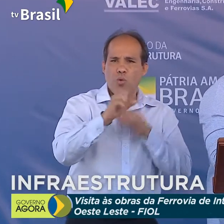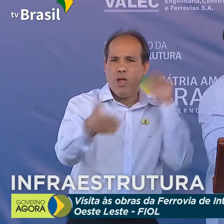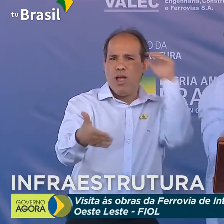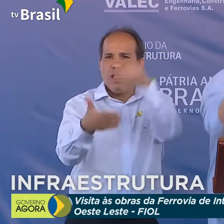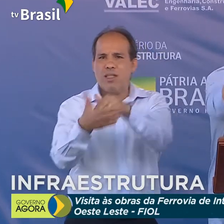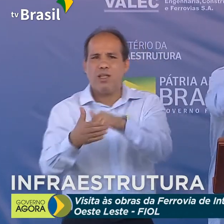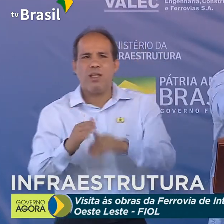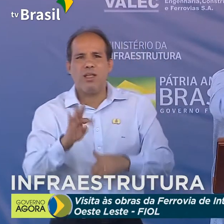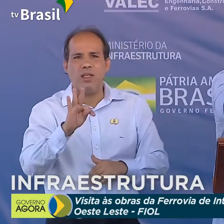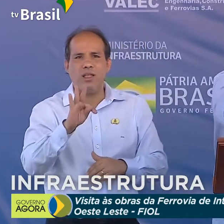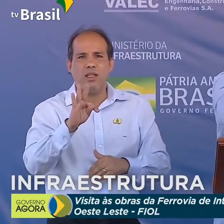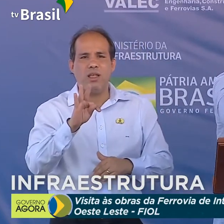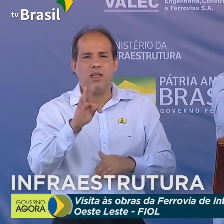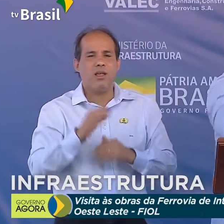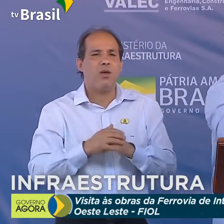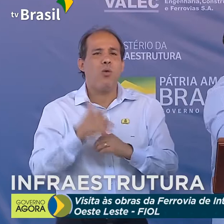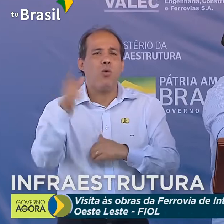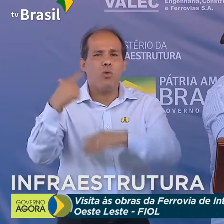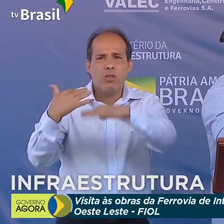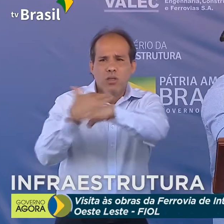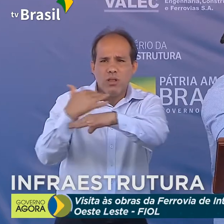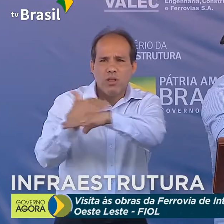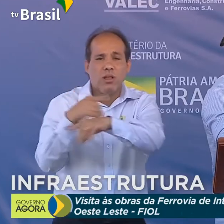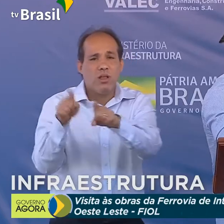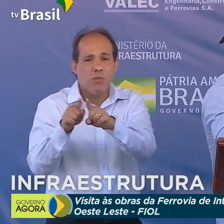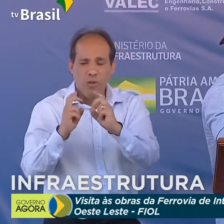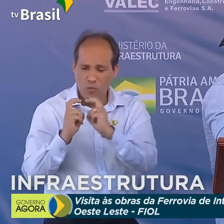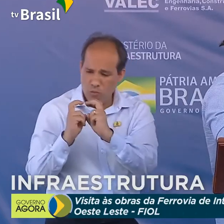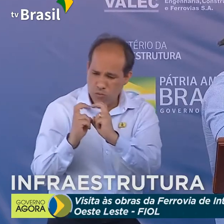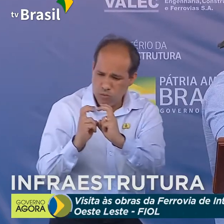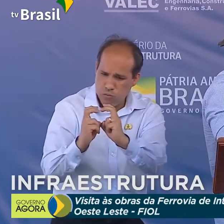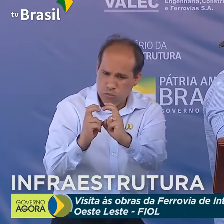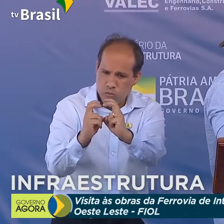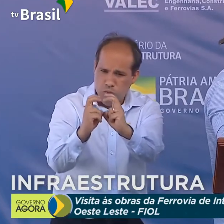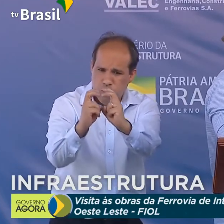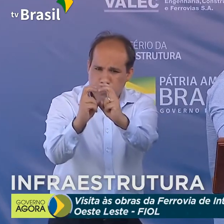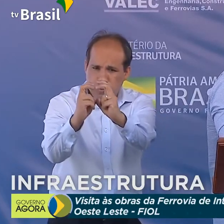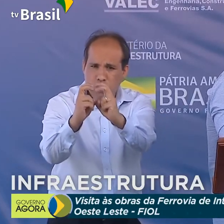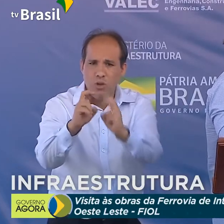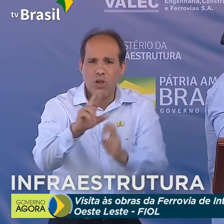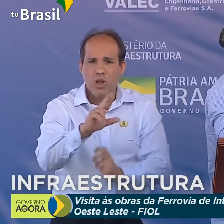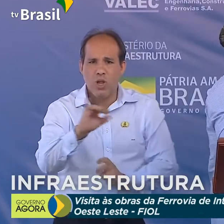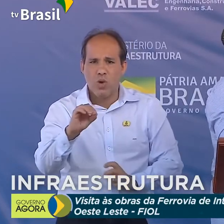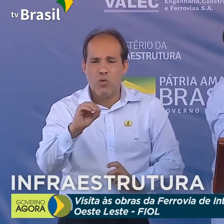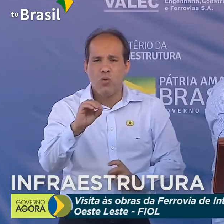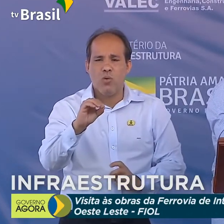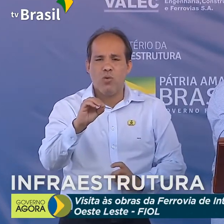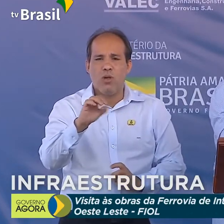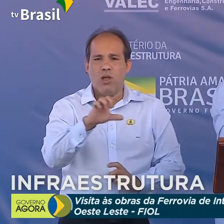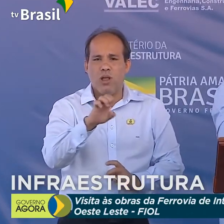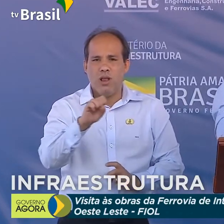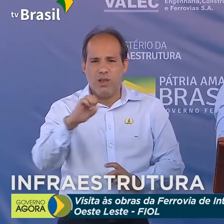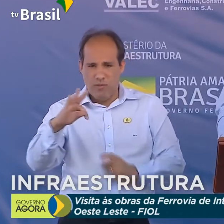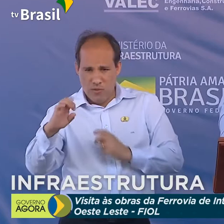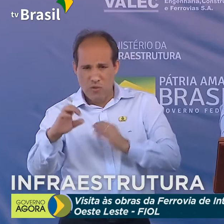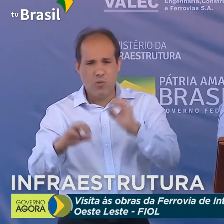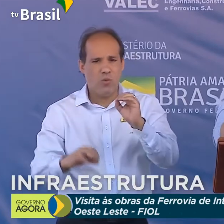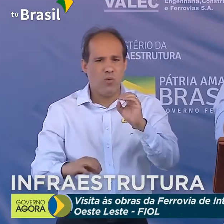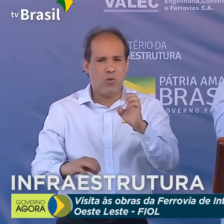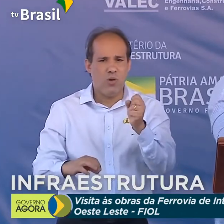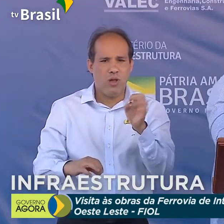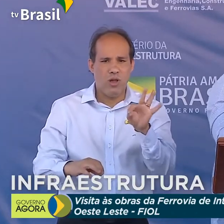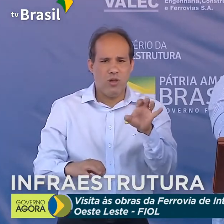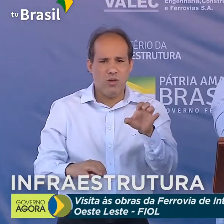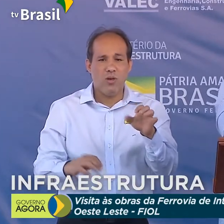Caetité. Nós vamos carregar a ferrovia de integração oeste-leste com a pavimentação da 0,30. Então,